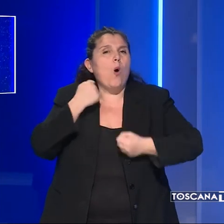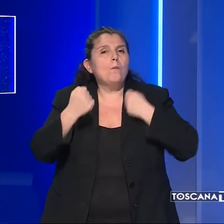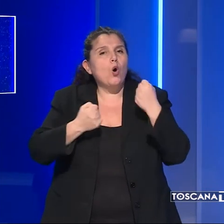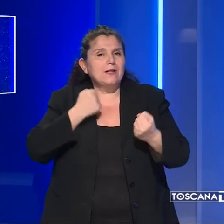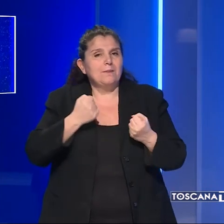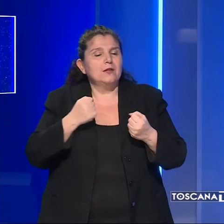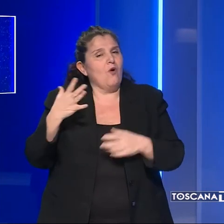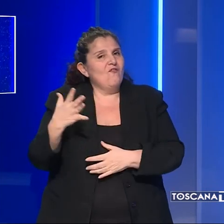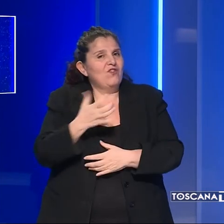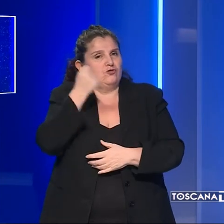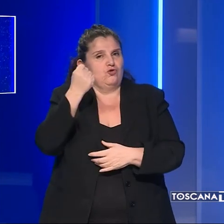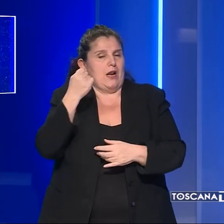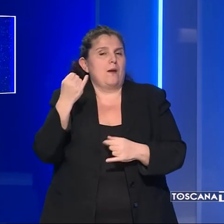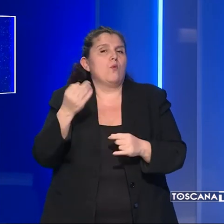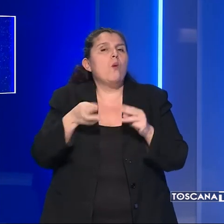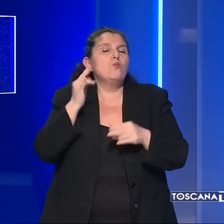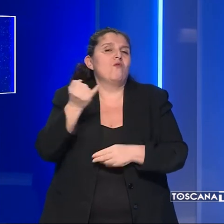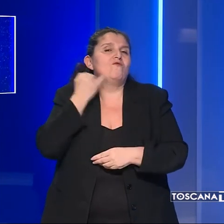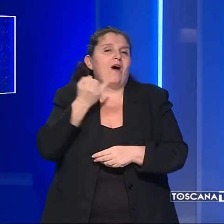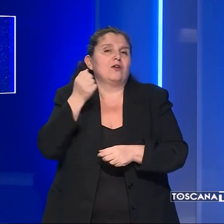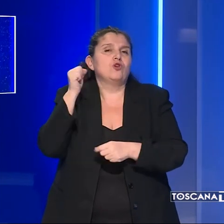con più facilità il virus.